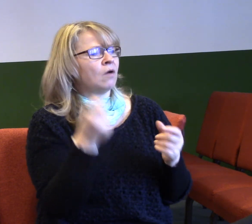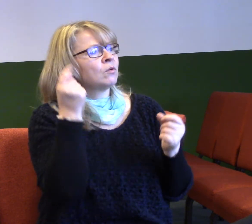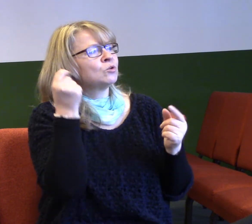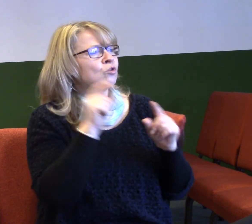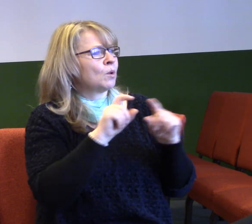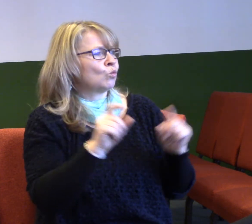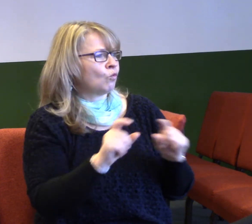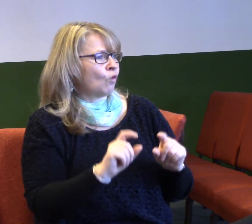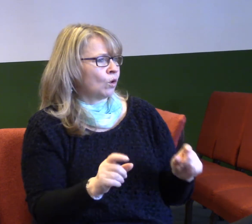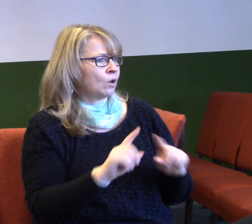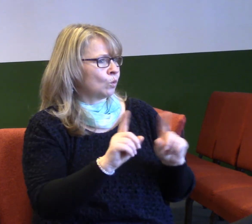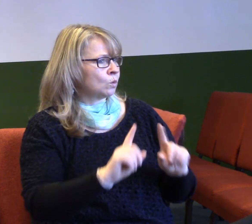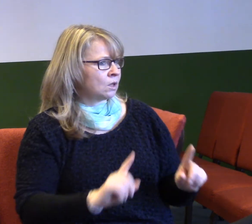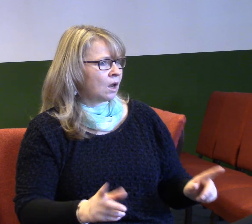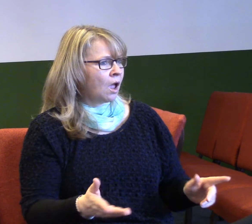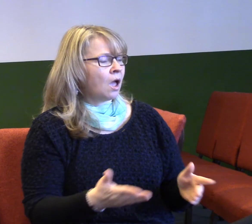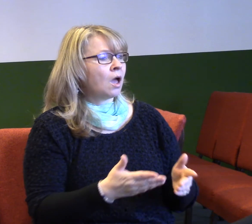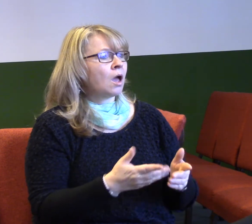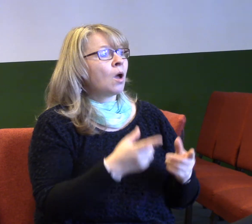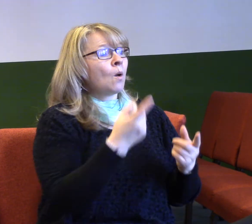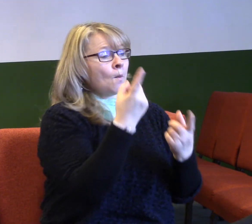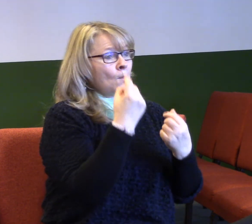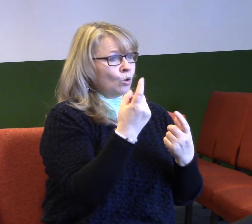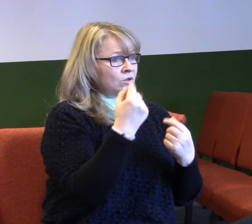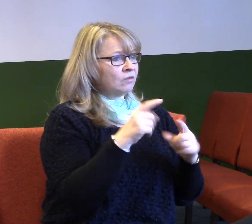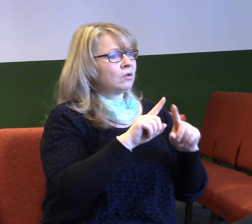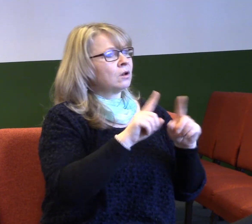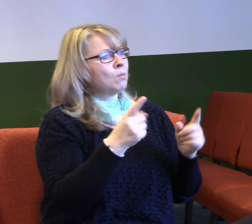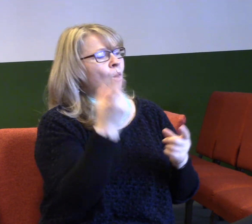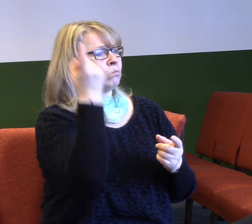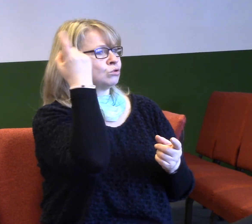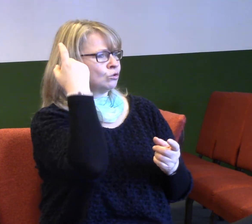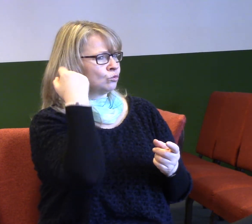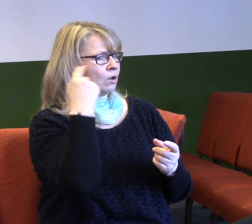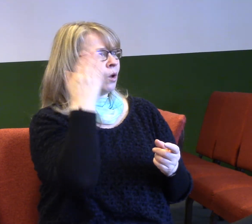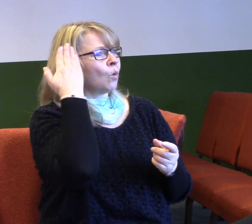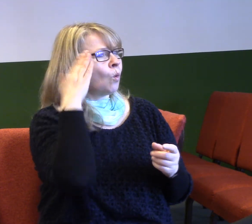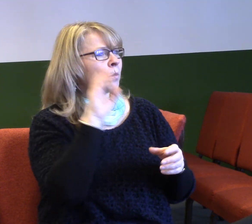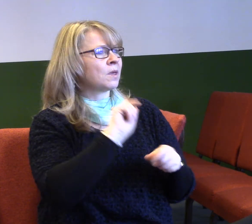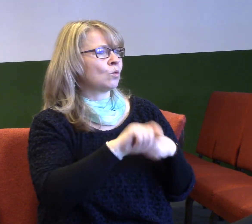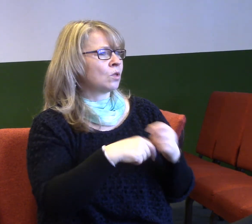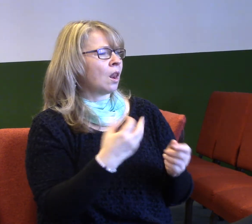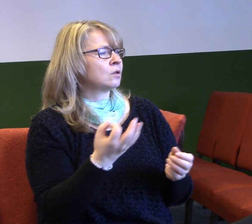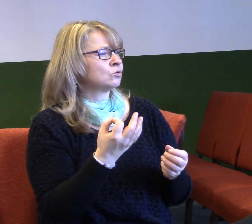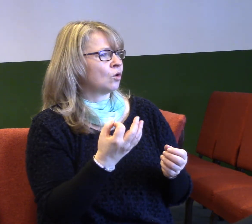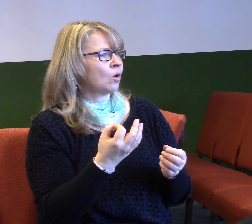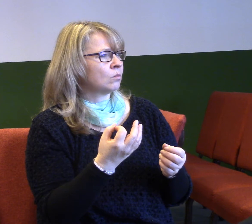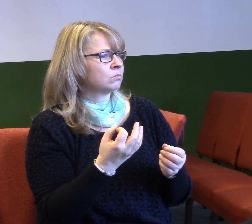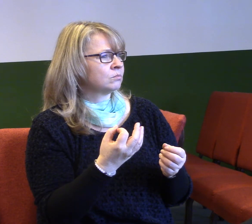Motivy a předsudky dokážou způsobit až tak silnou věc, když se